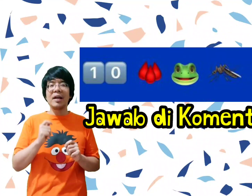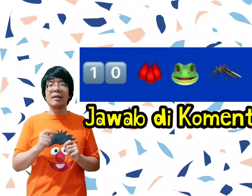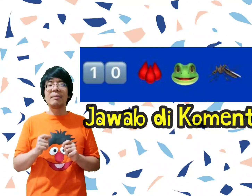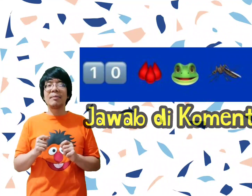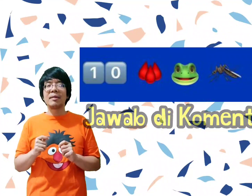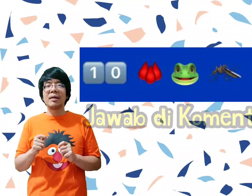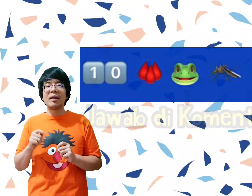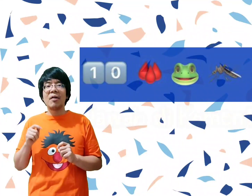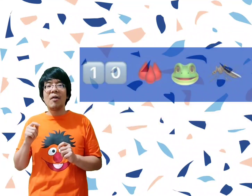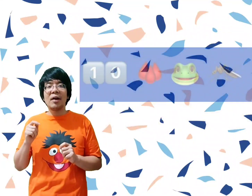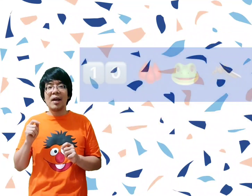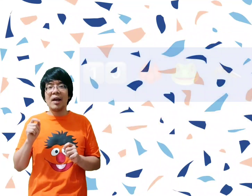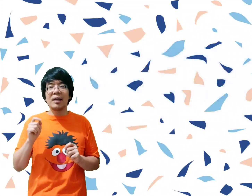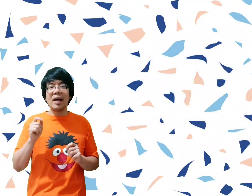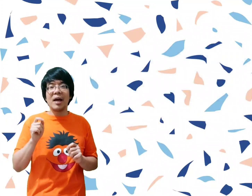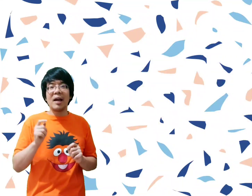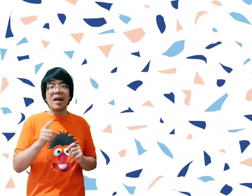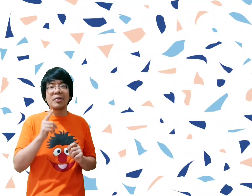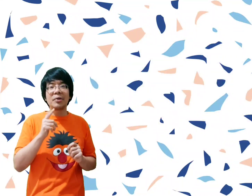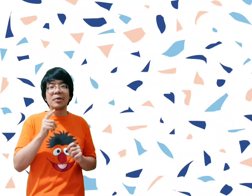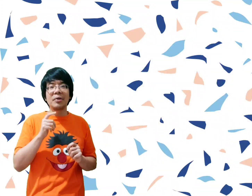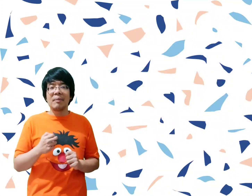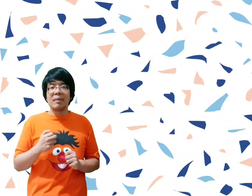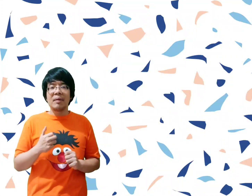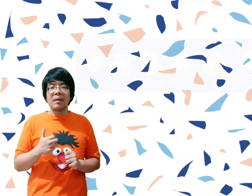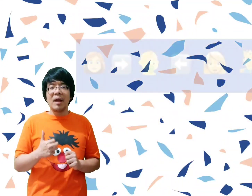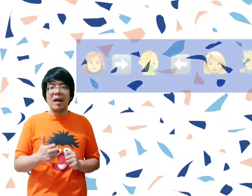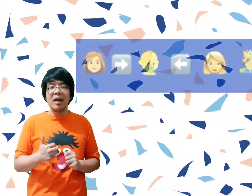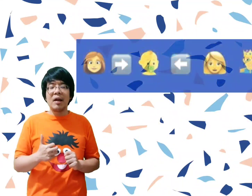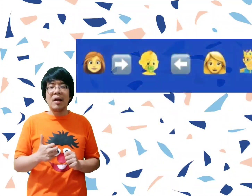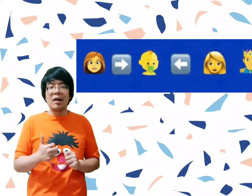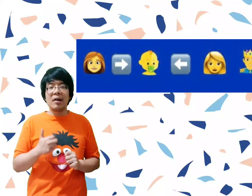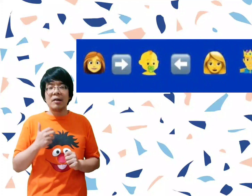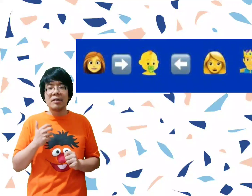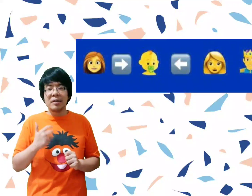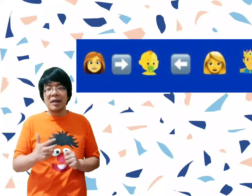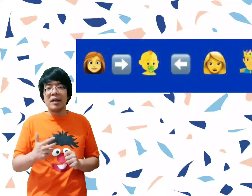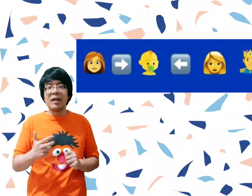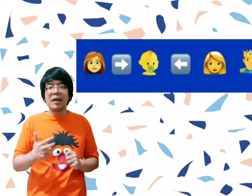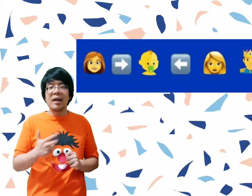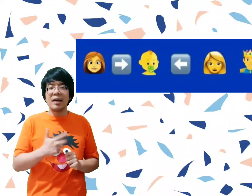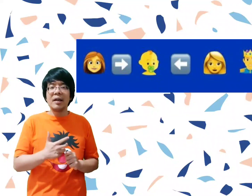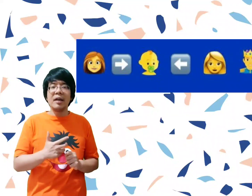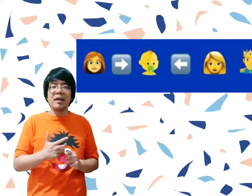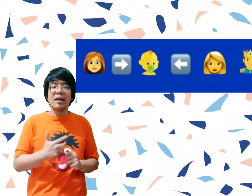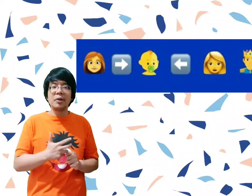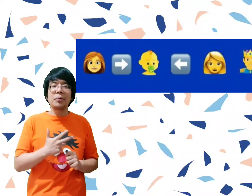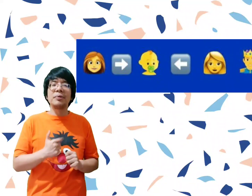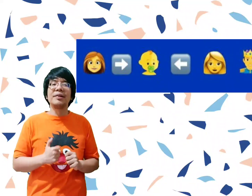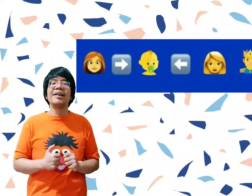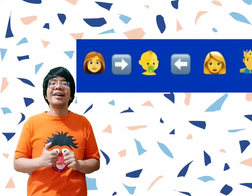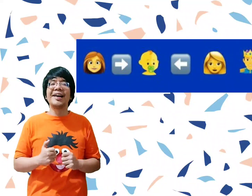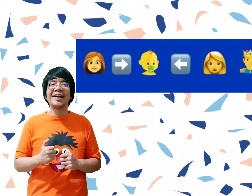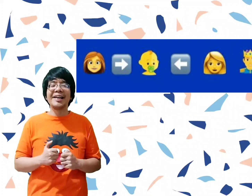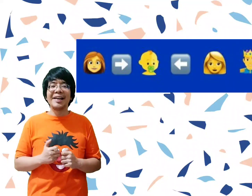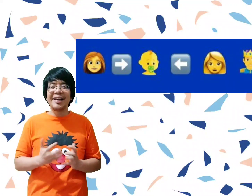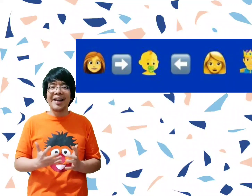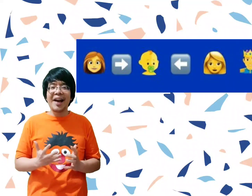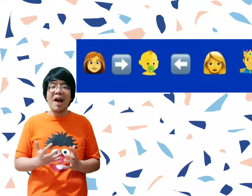jawabannya tentang yang ini ya. Oke, kita lanjut. Nah, ini ada gini. Ada ini dan itu.